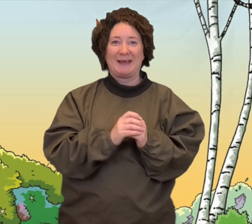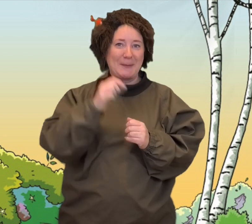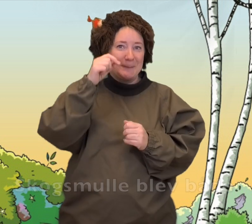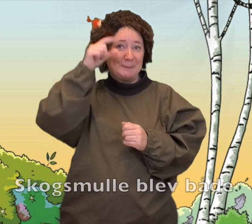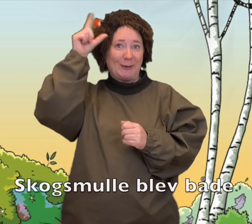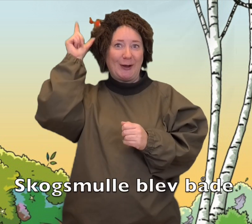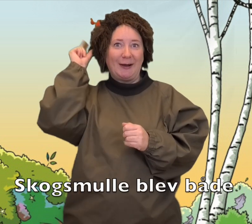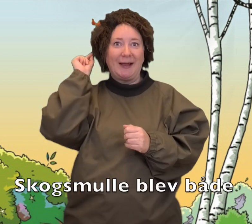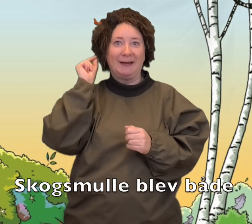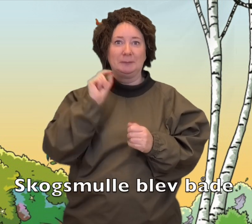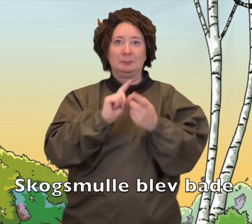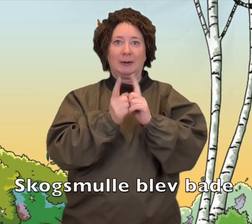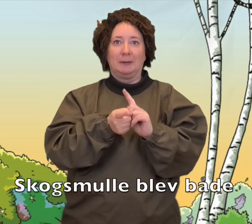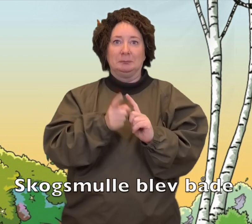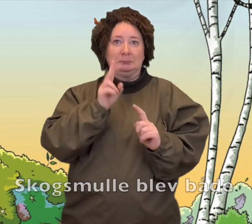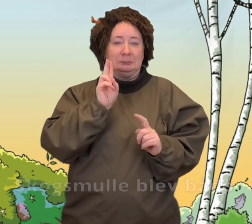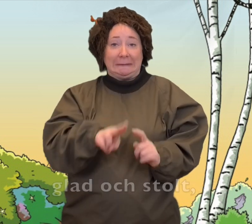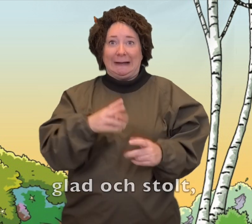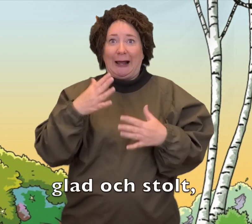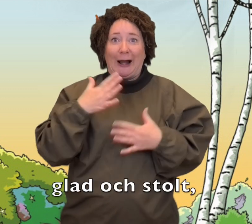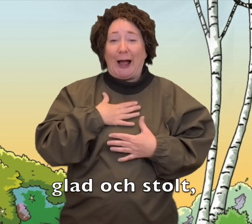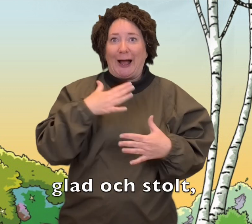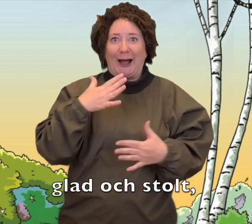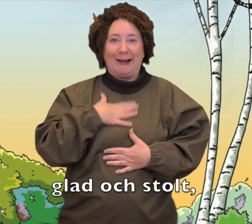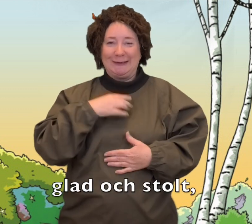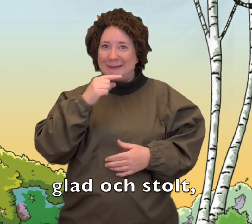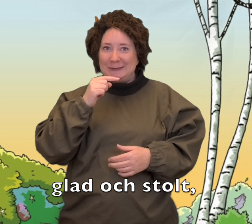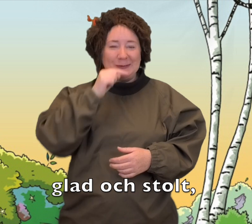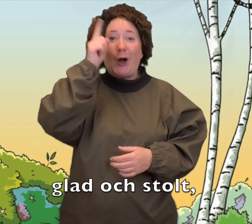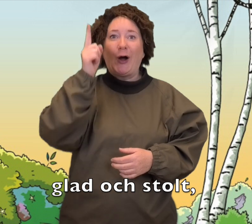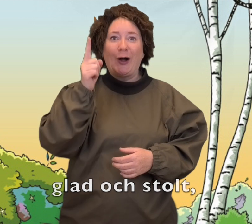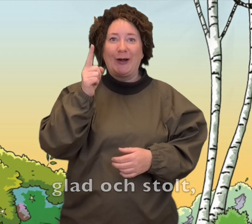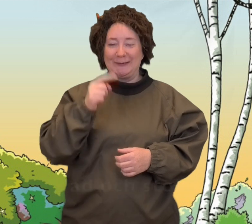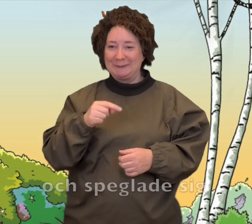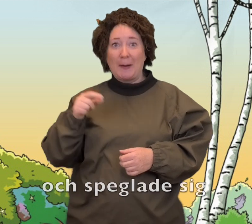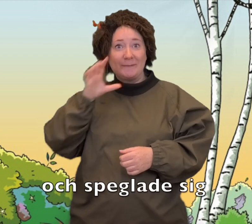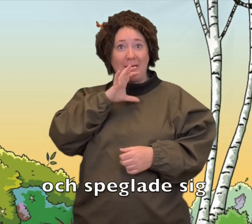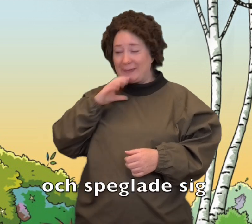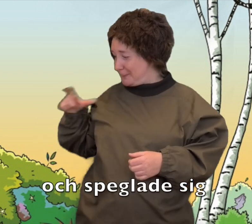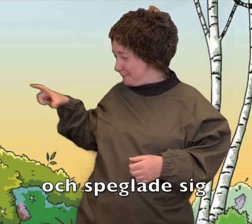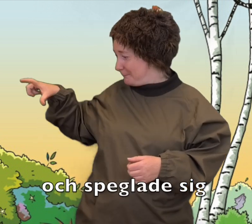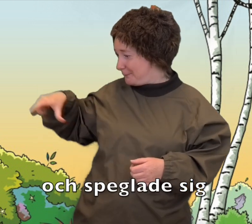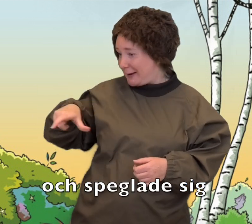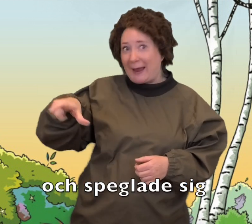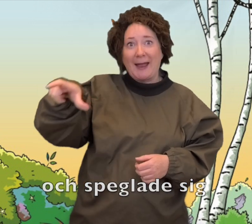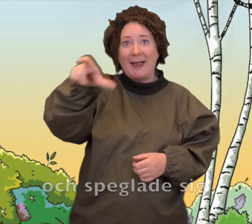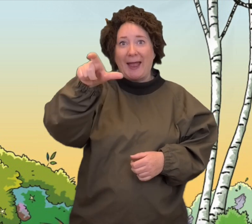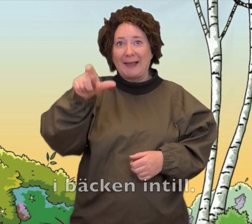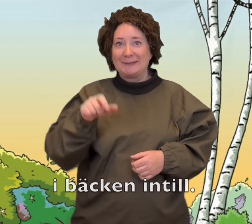Skogsmulle blev både glad och stolt. och speglade sig i bäcken